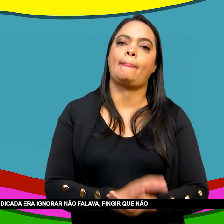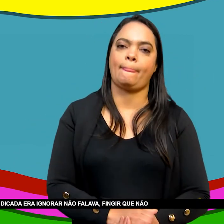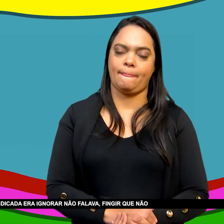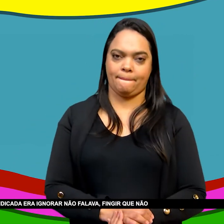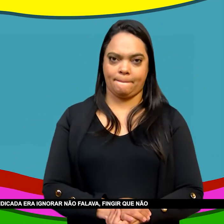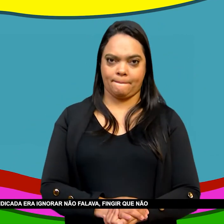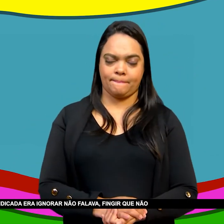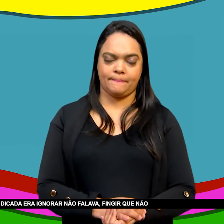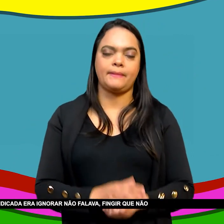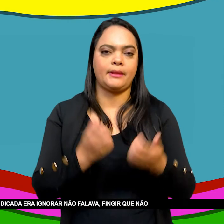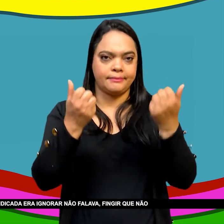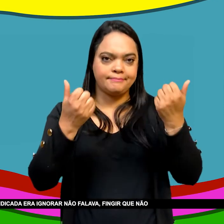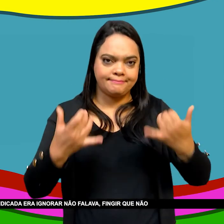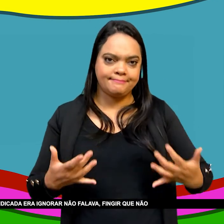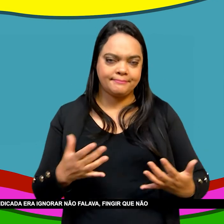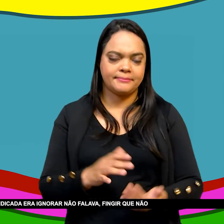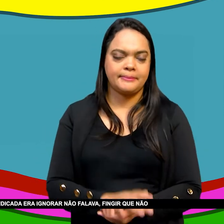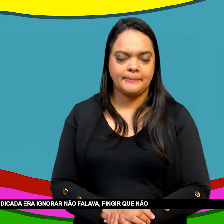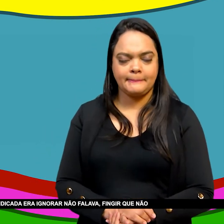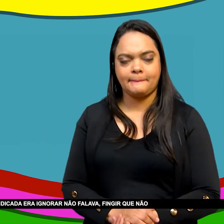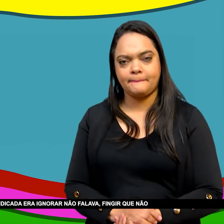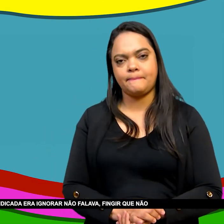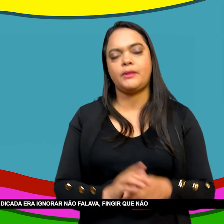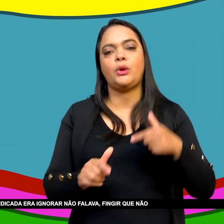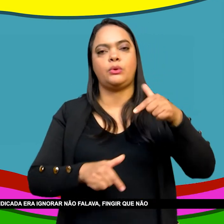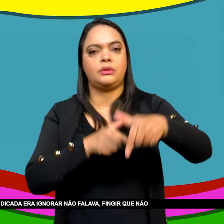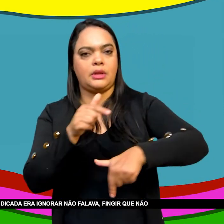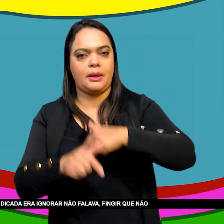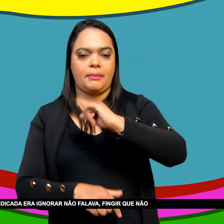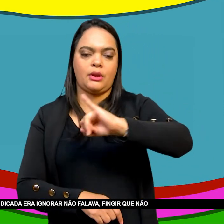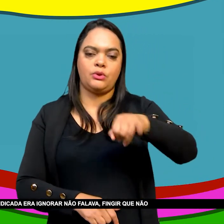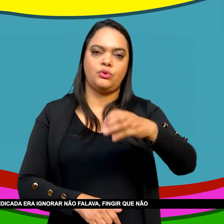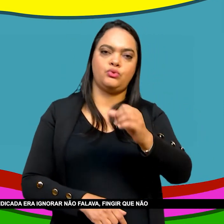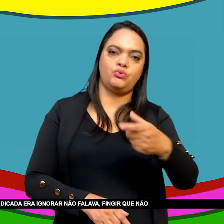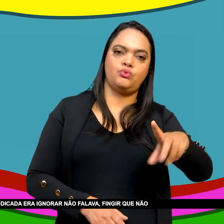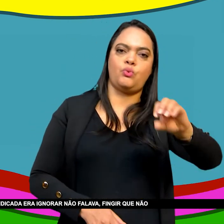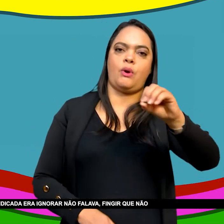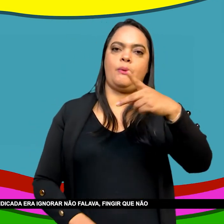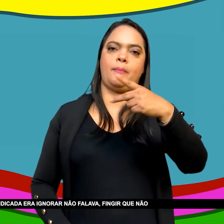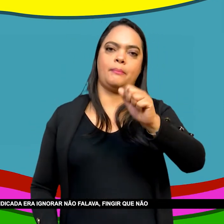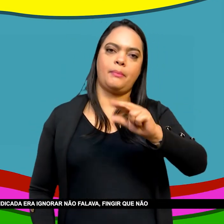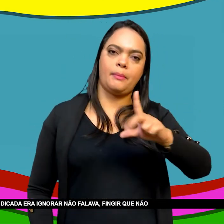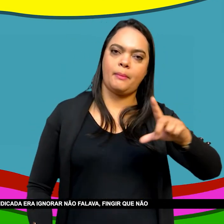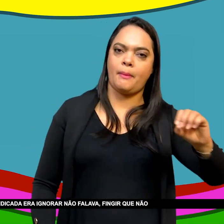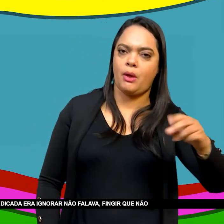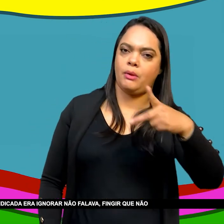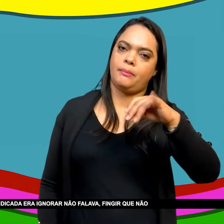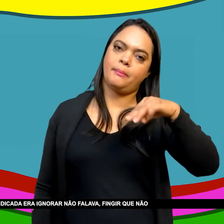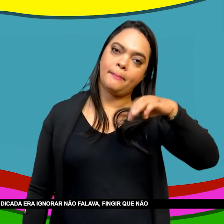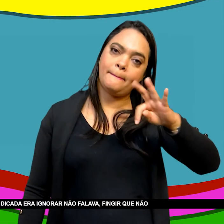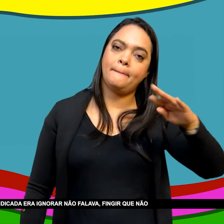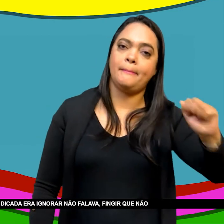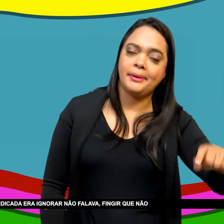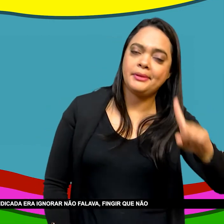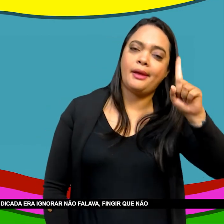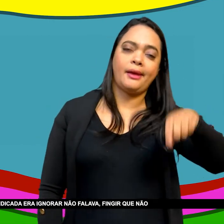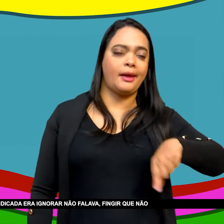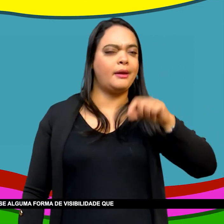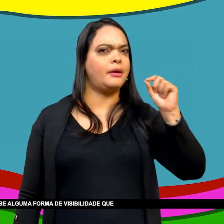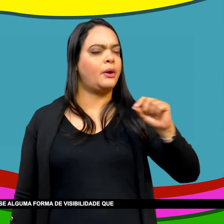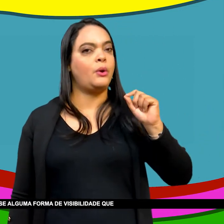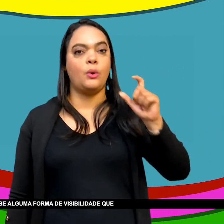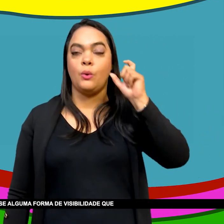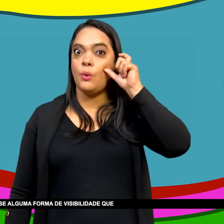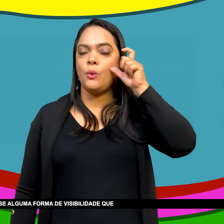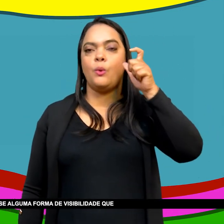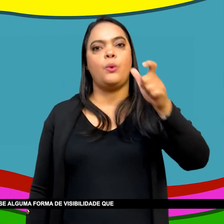relação A revolução do Haiti Uma A primeira Mais indicada Era ignorar Não falar Abafar Fingir Que